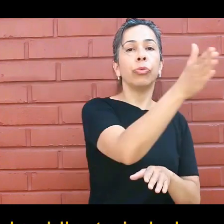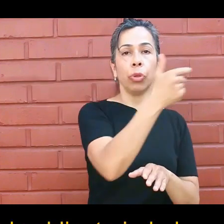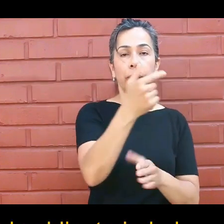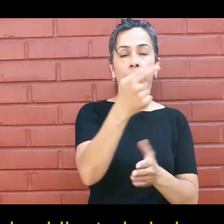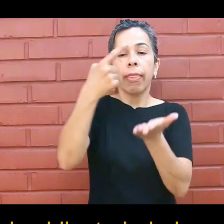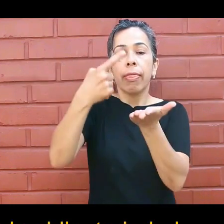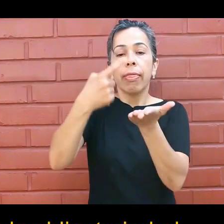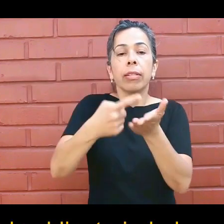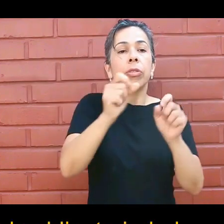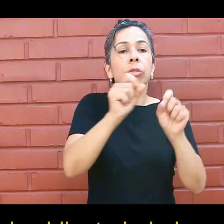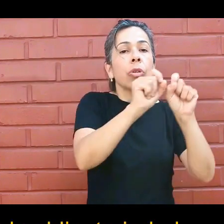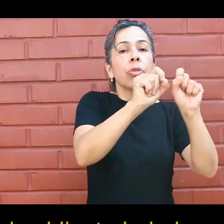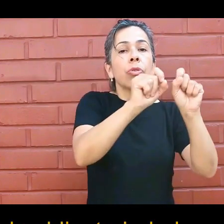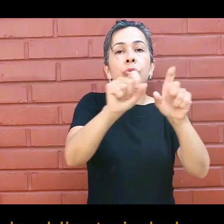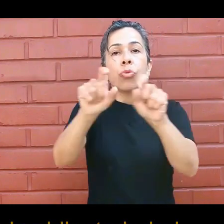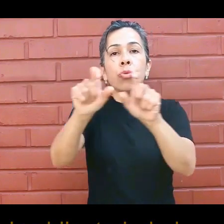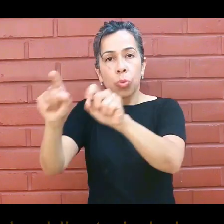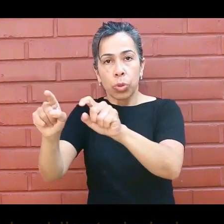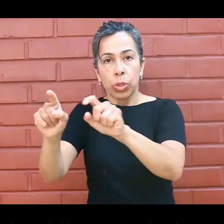obligatoriedad.